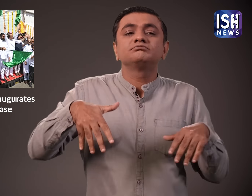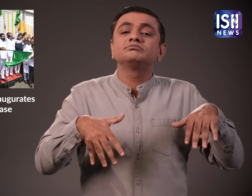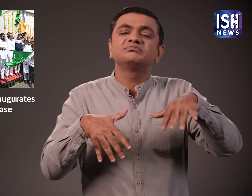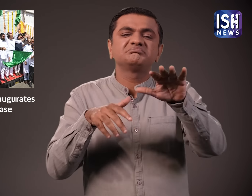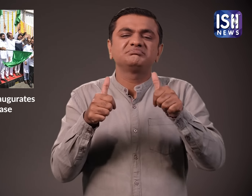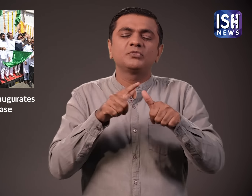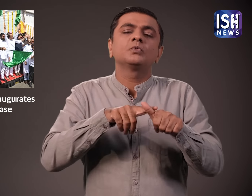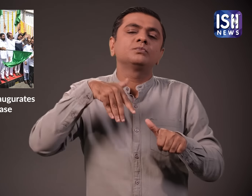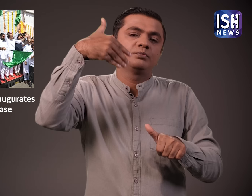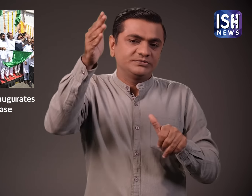बंद रहेगी